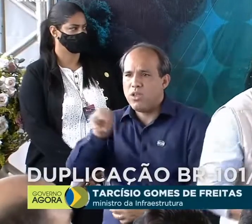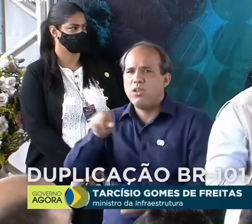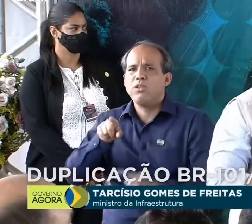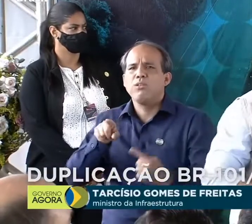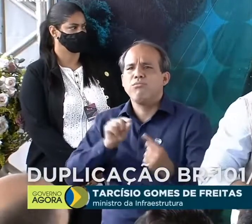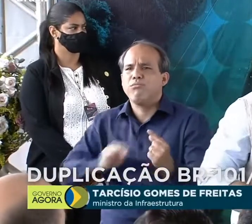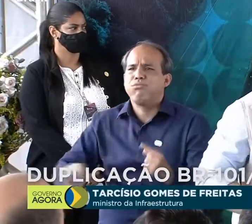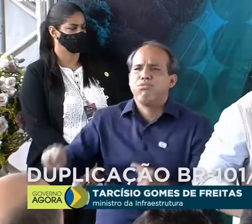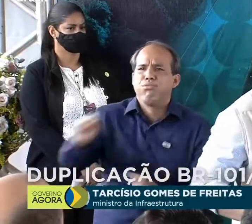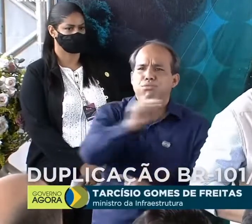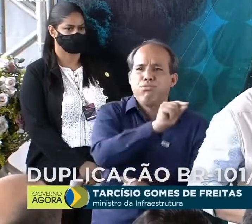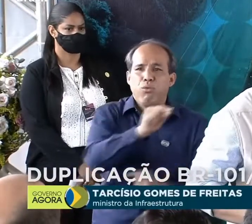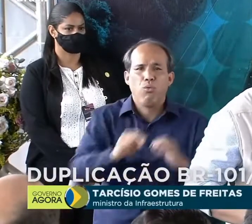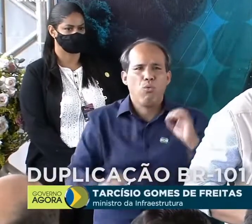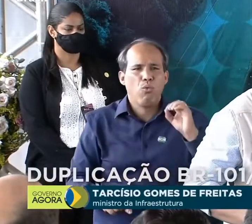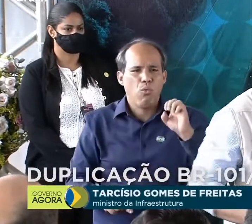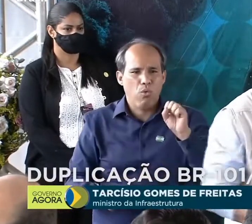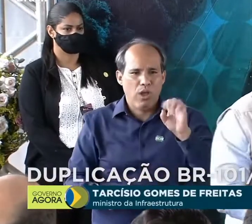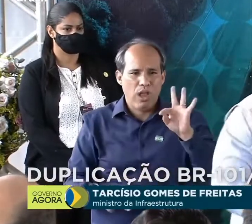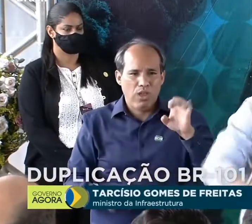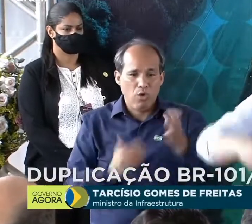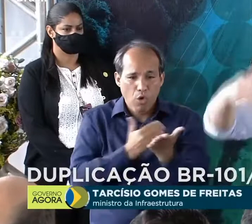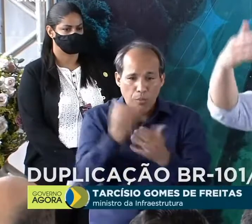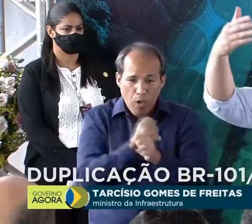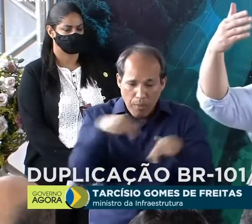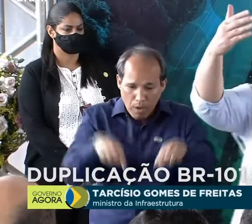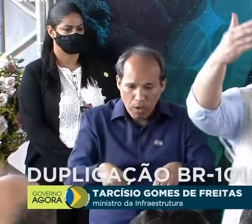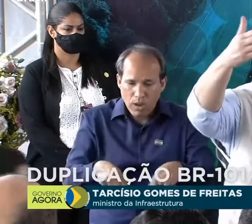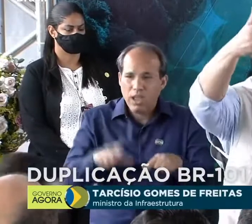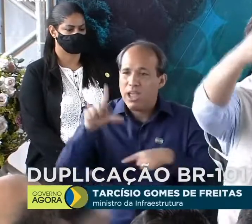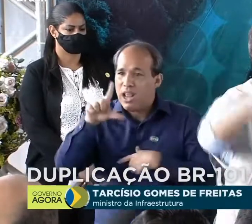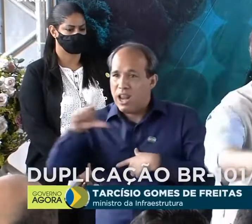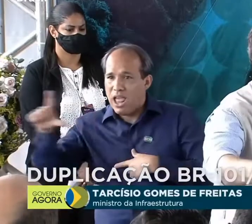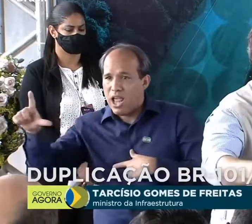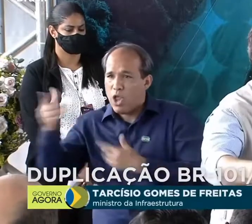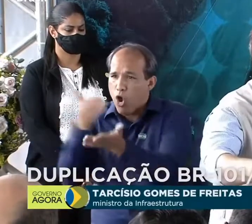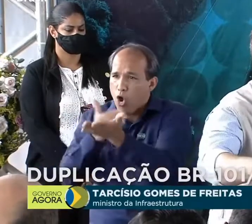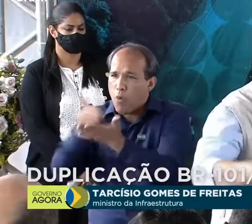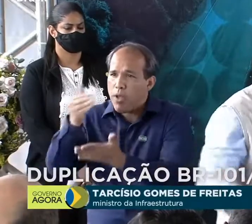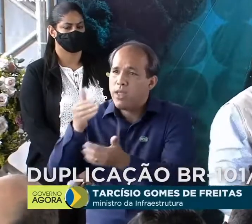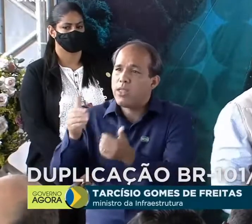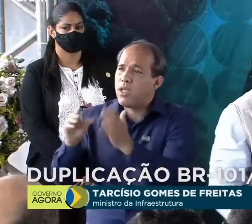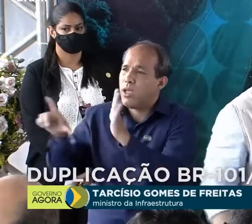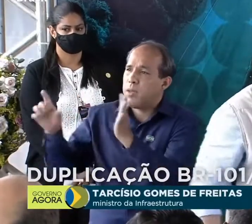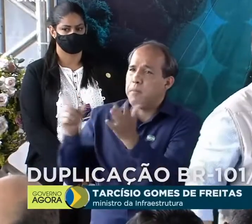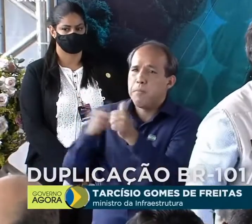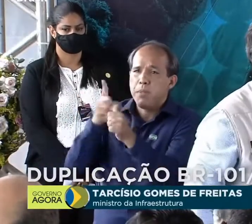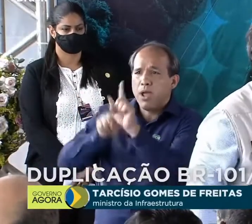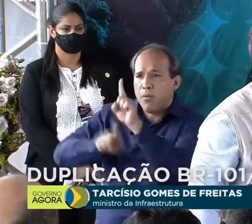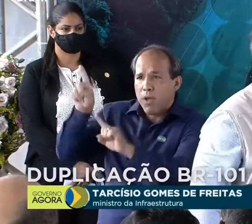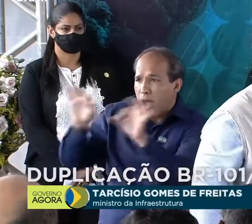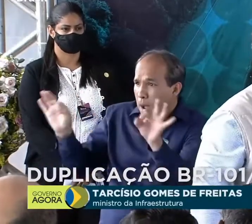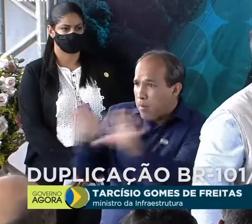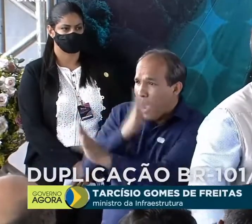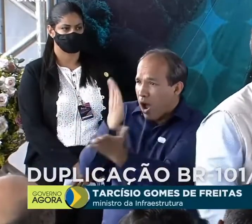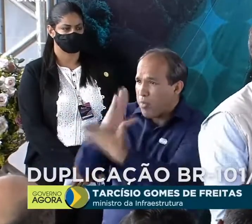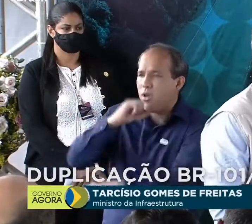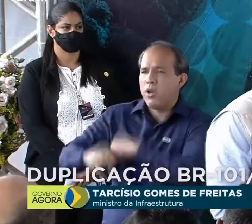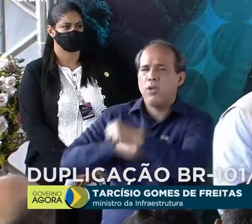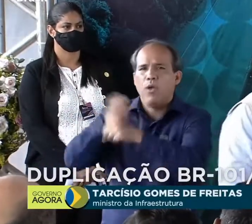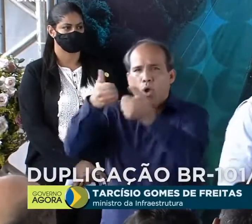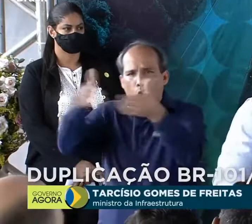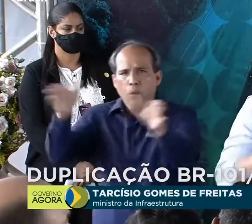contornos. O oeste, a gente começa a obra esse ano. O contorno leste, a gente licita a obra esse ano e ele entra em obra no que vem.